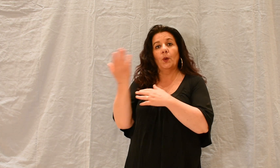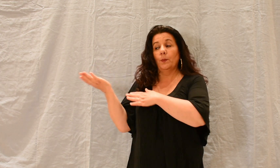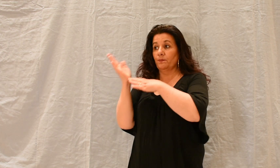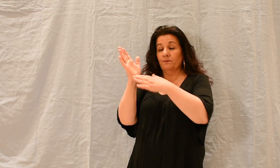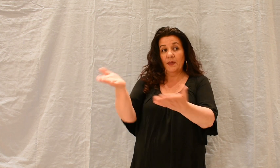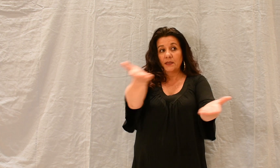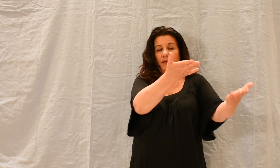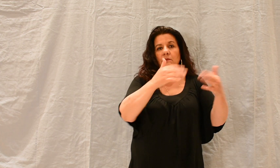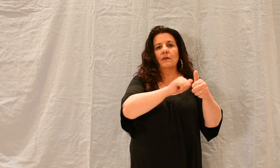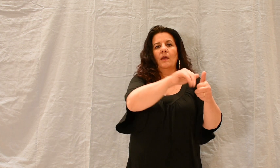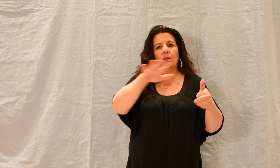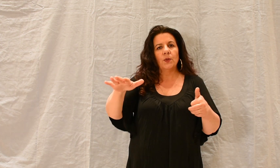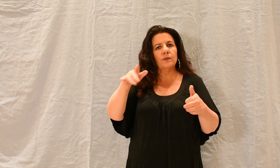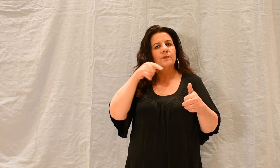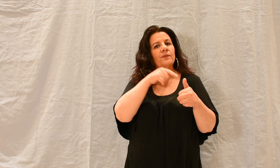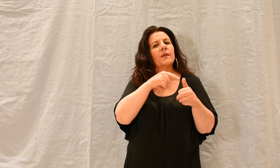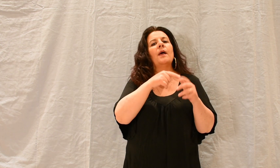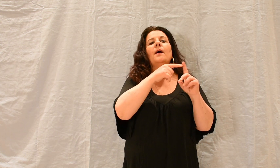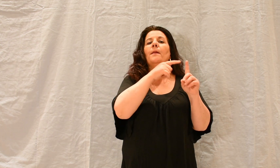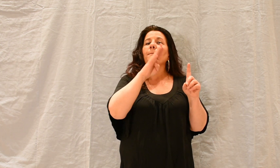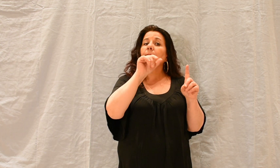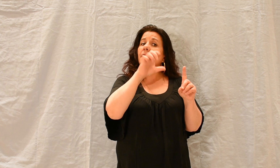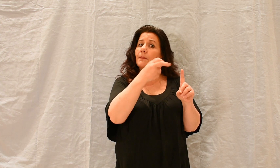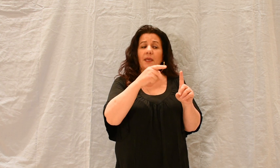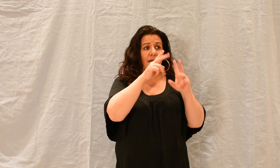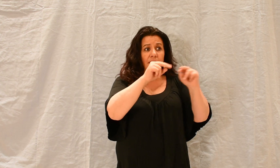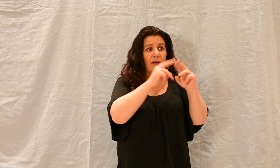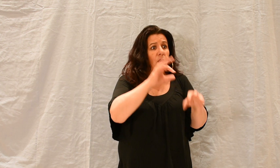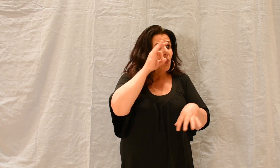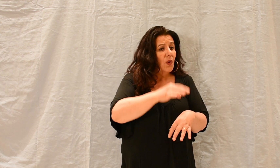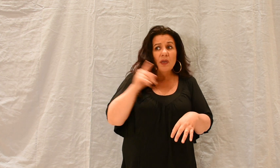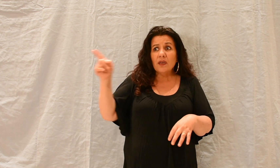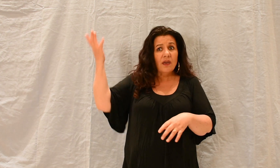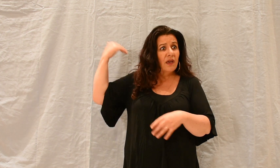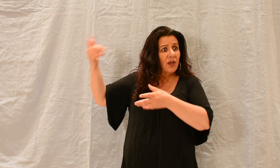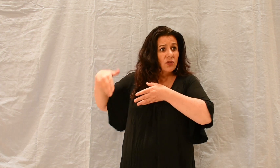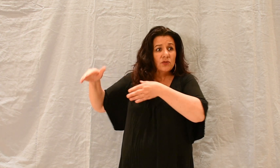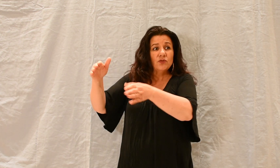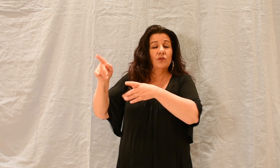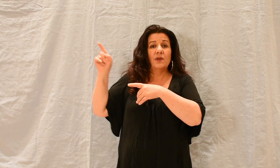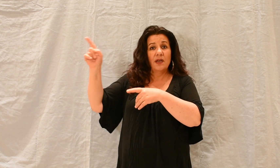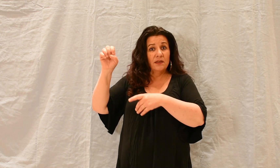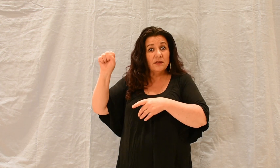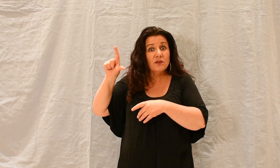Il leur raconta comment, sur le chemin, Saul avait vu le Seigneur, qu'il lui avait parlé,